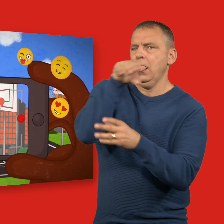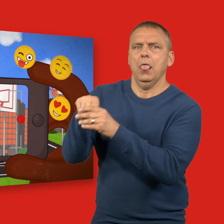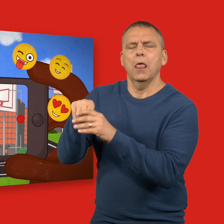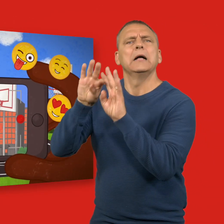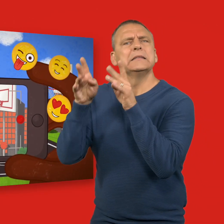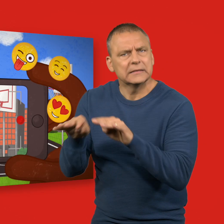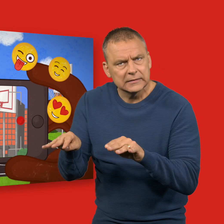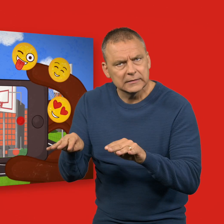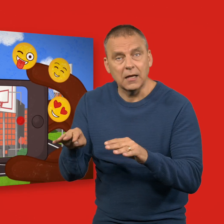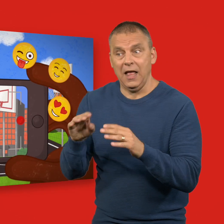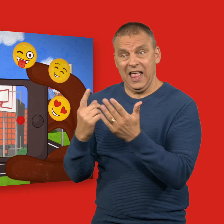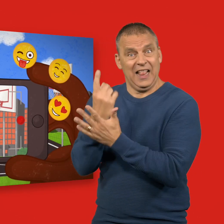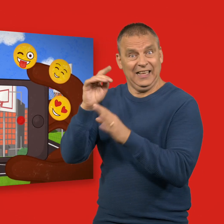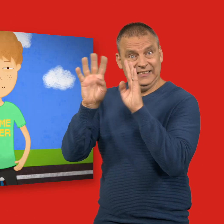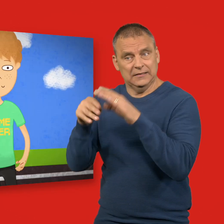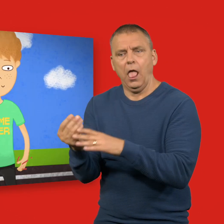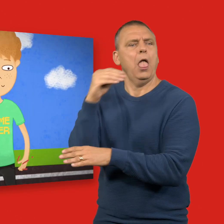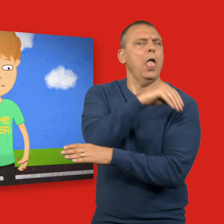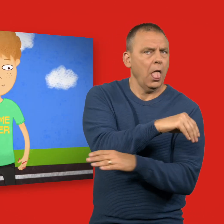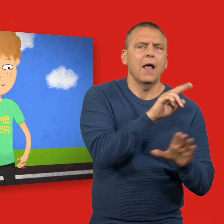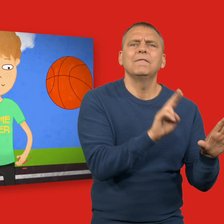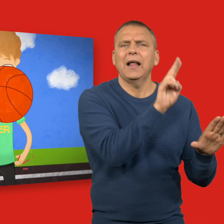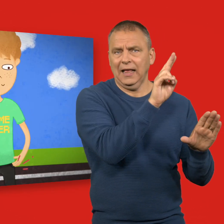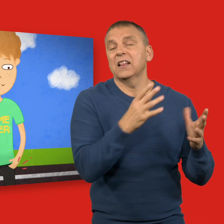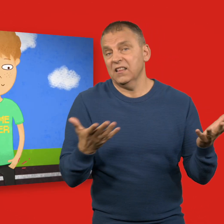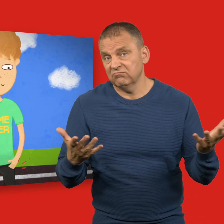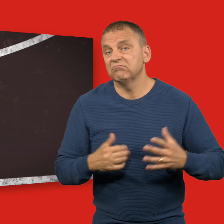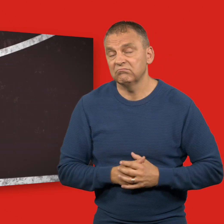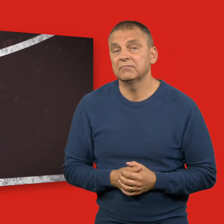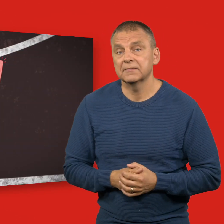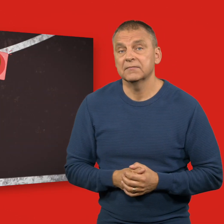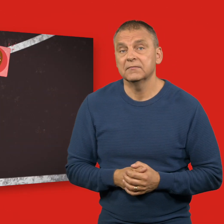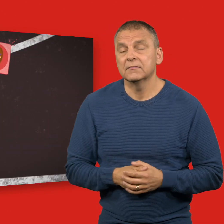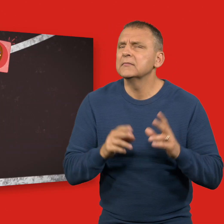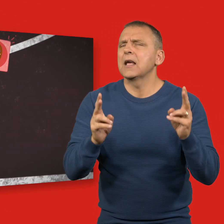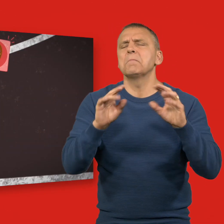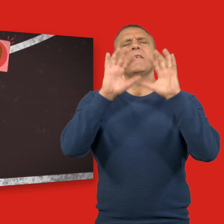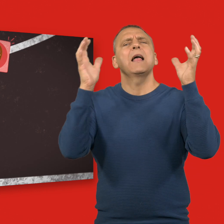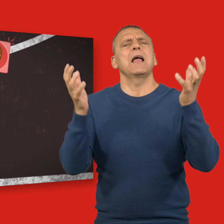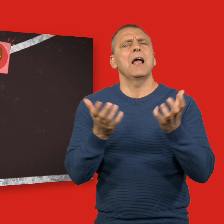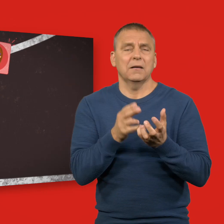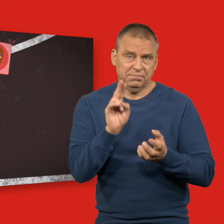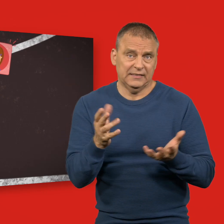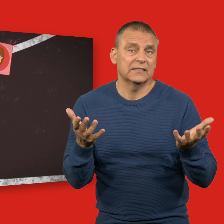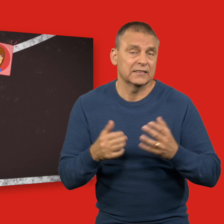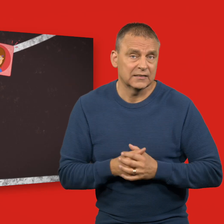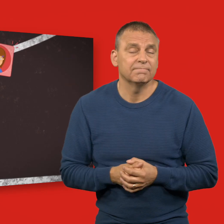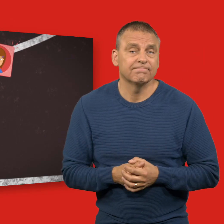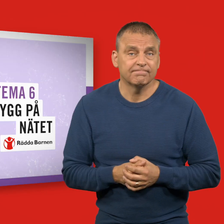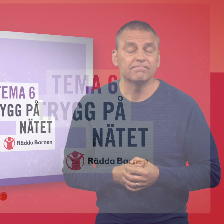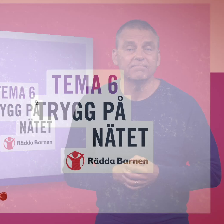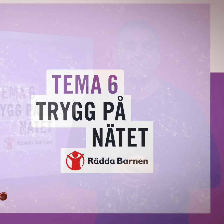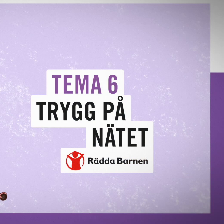världen kan hamna på nätet. Och det som händer på nätet kan hamna i världen utanför skärmen. Det är samma värld.